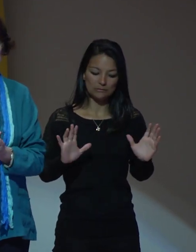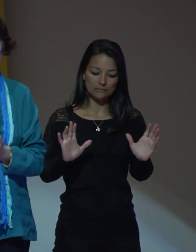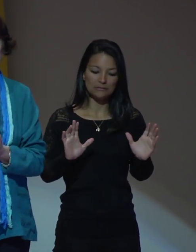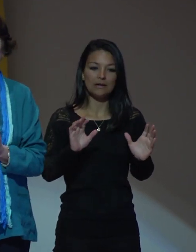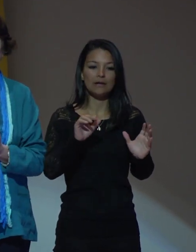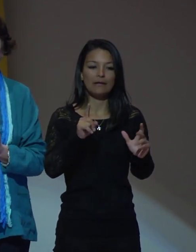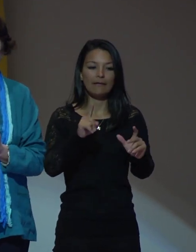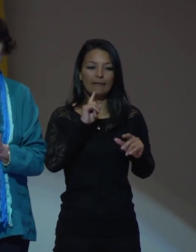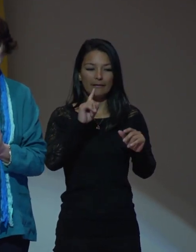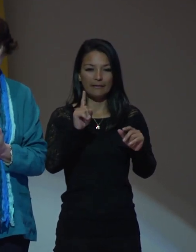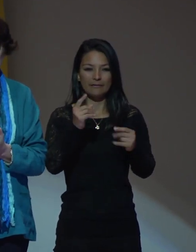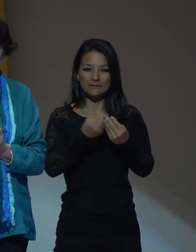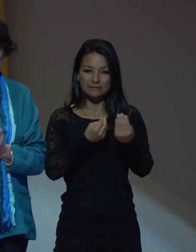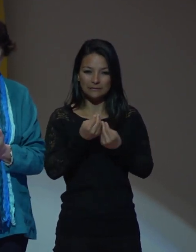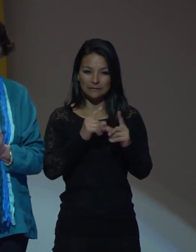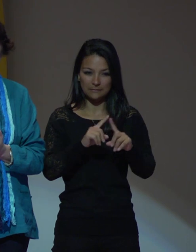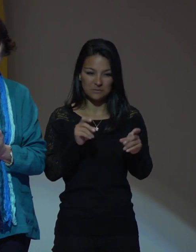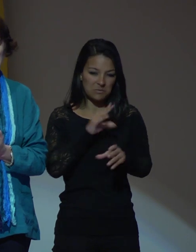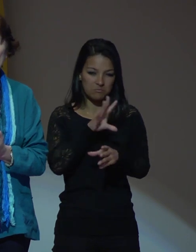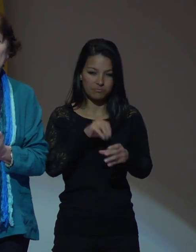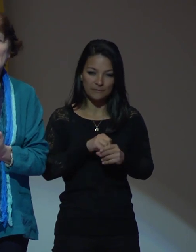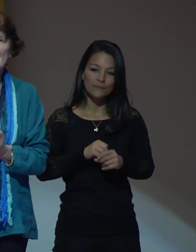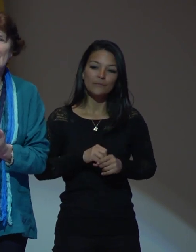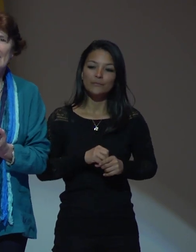logística y el financiamiento.